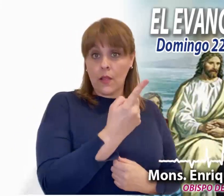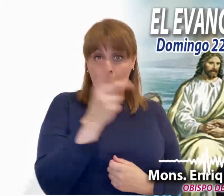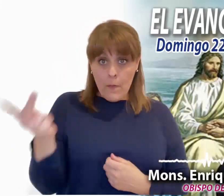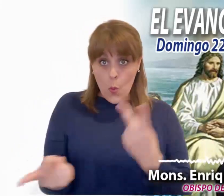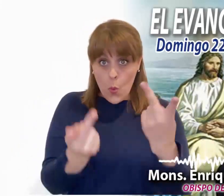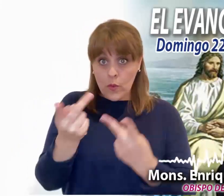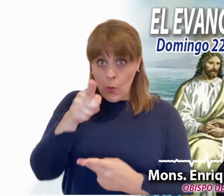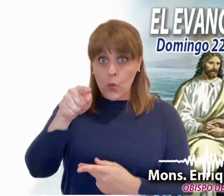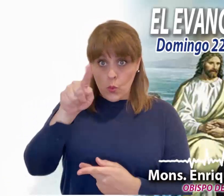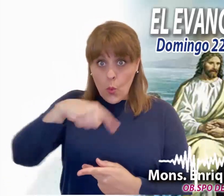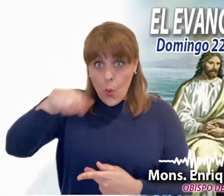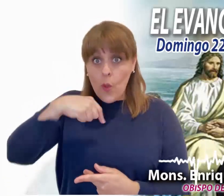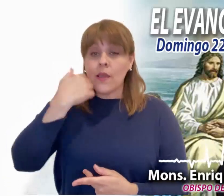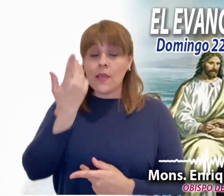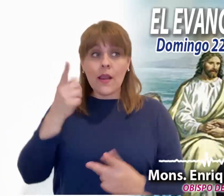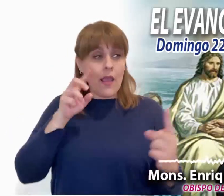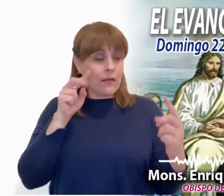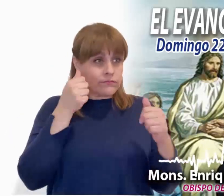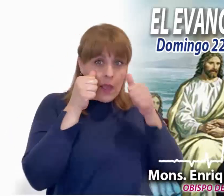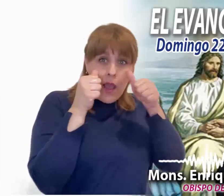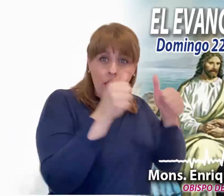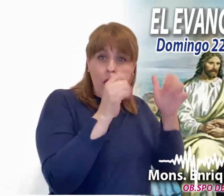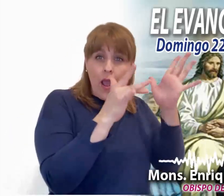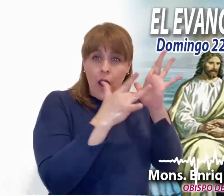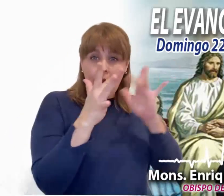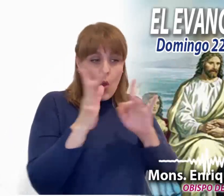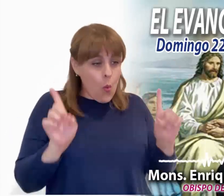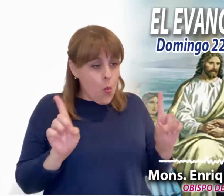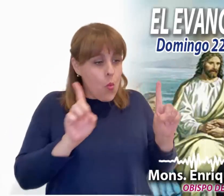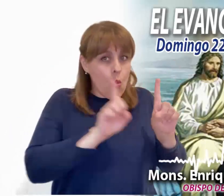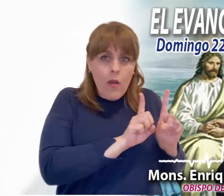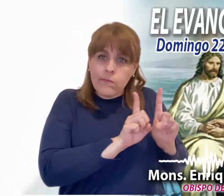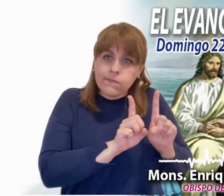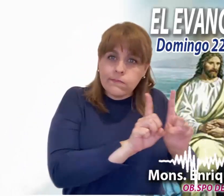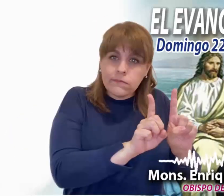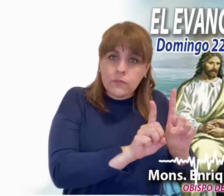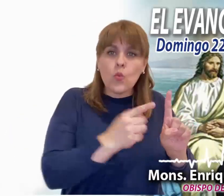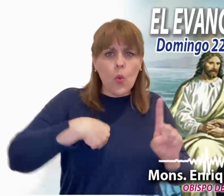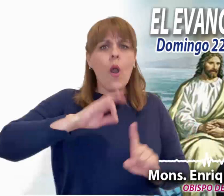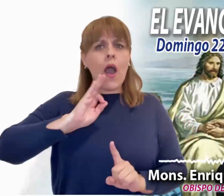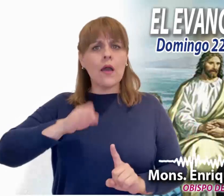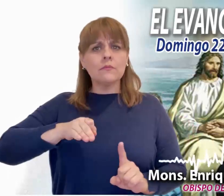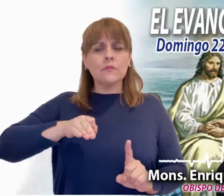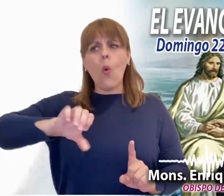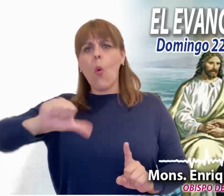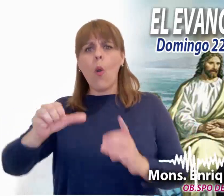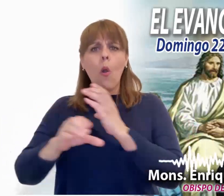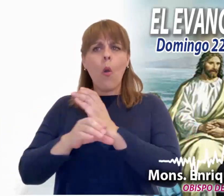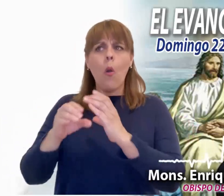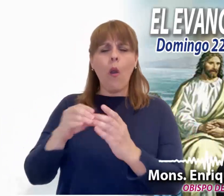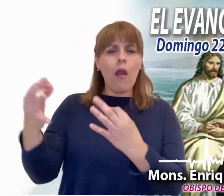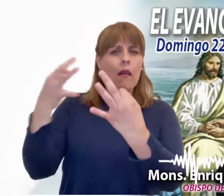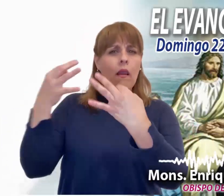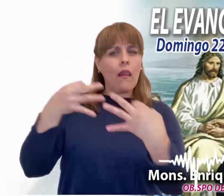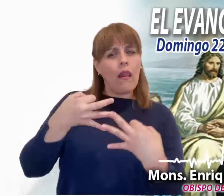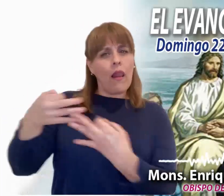Queremos optar por Jesús, queremos poner los ojos fijos en Él y caminar a su lado. Estamos dispuestos a dejar